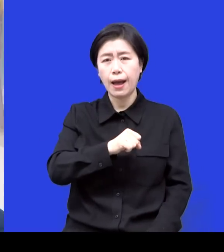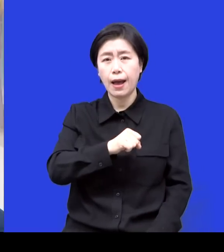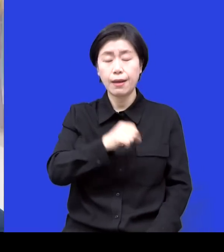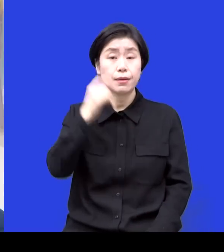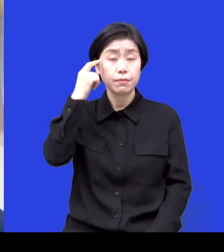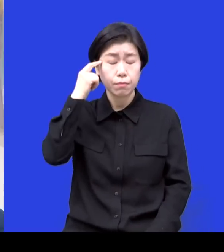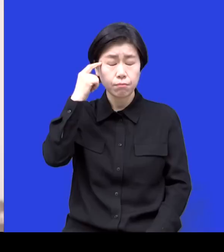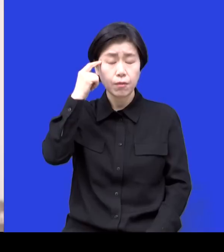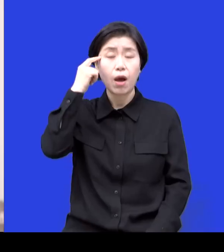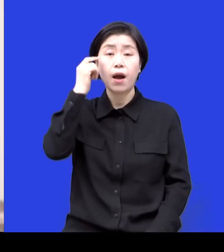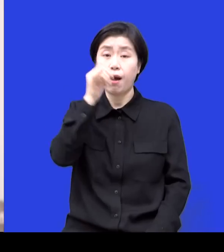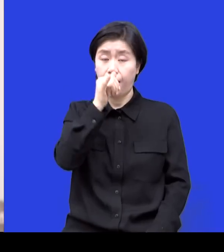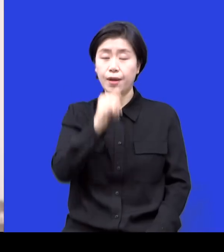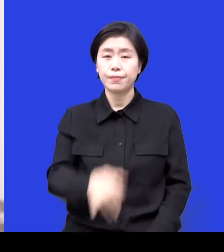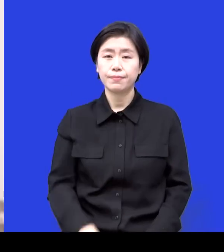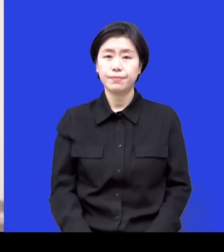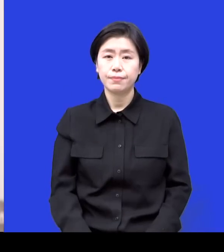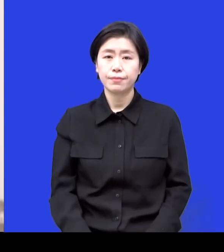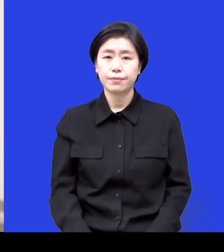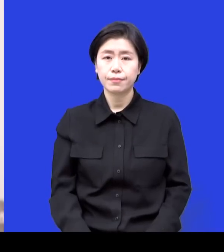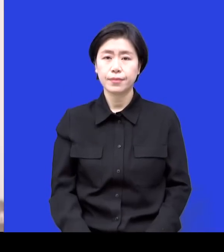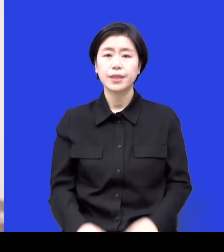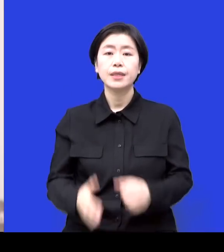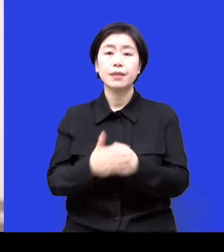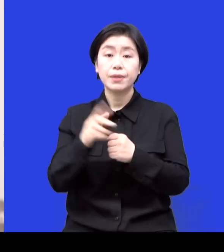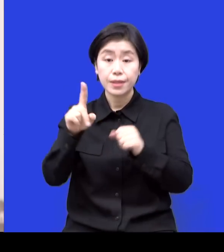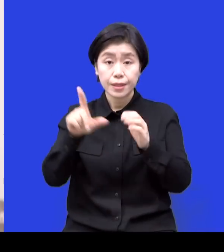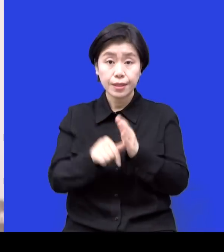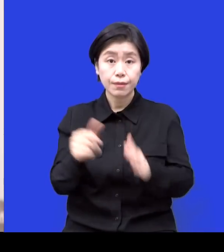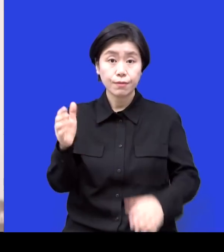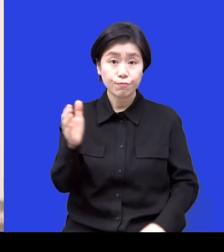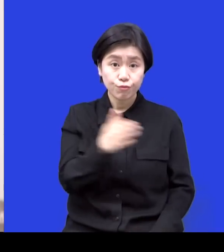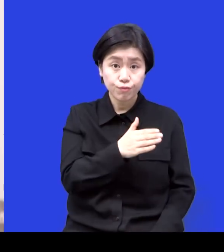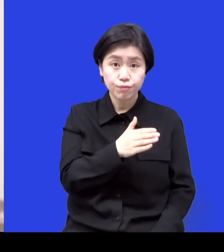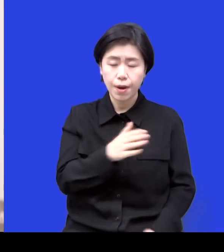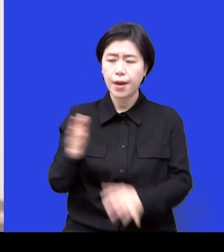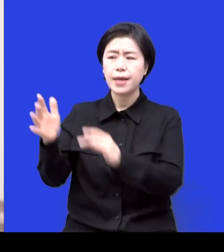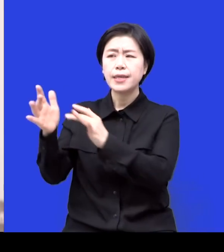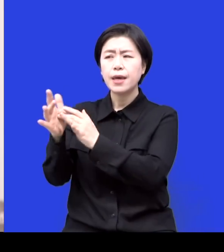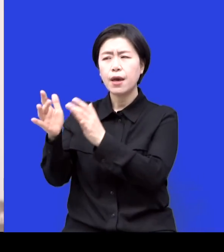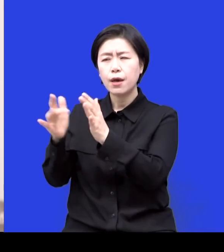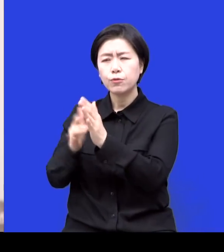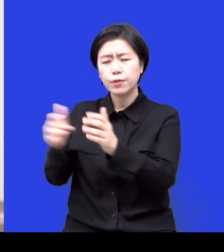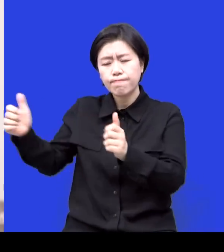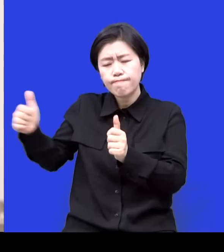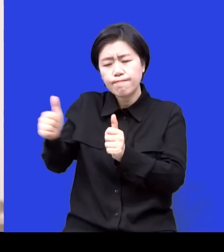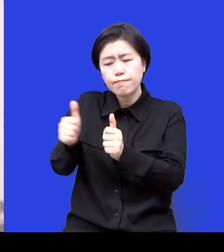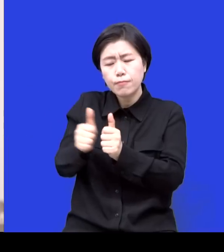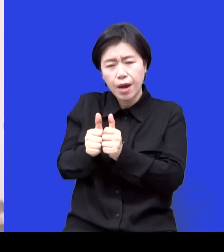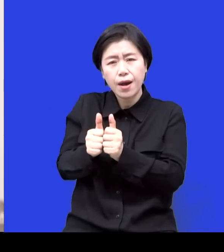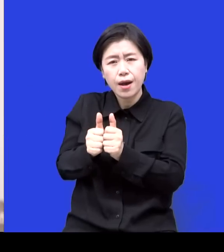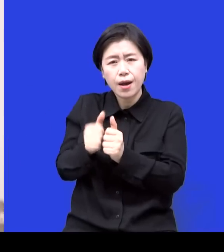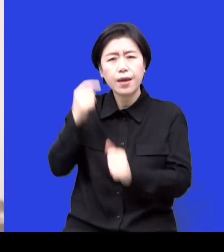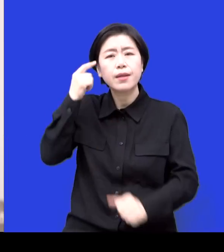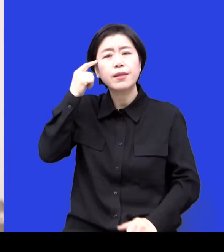생각을 하면서 예수님을 묵상하면서 사는 삶이 그때 터닝포인트가 된 것 같아요 뭘 해도 이때는 예수님은 어떤 생각을 하셨을까